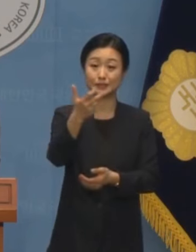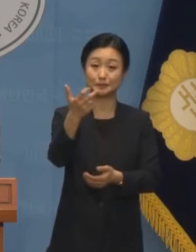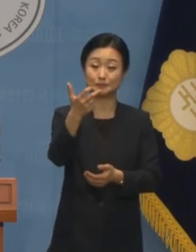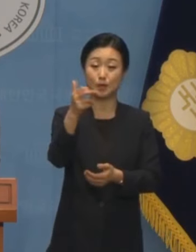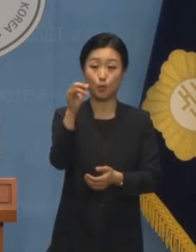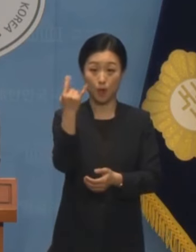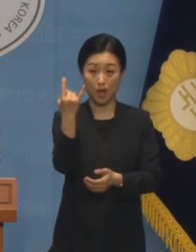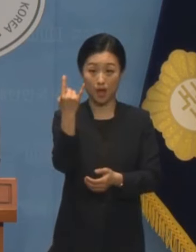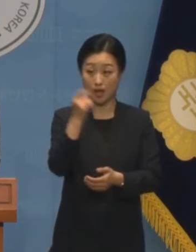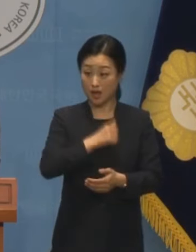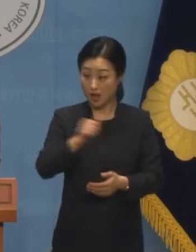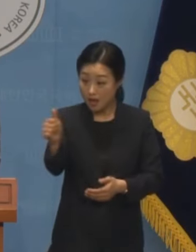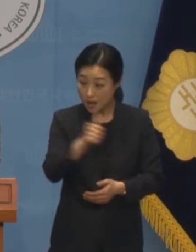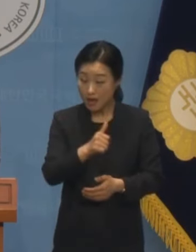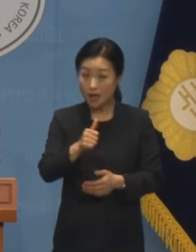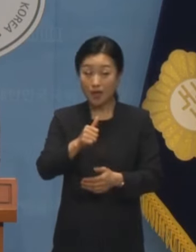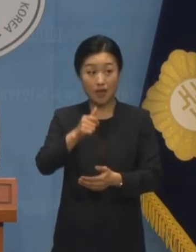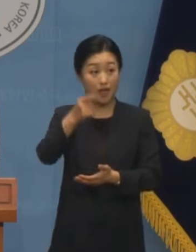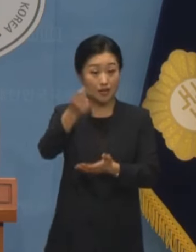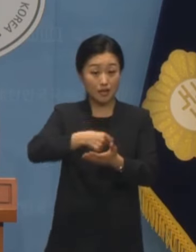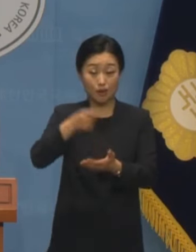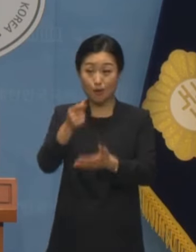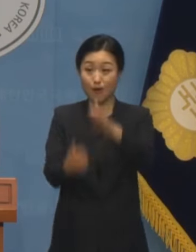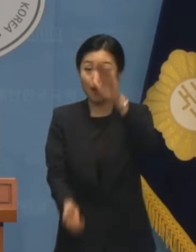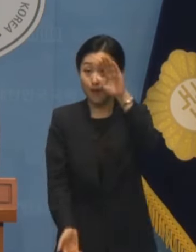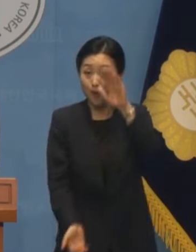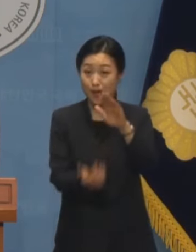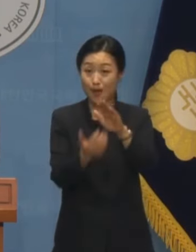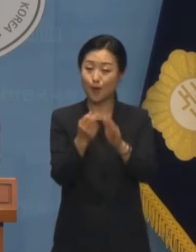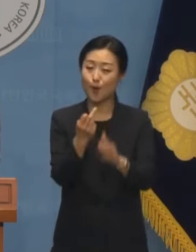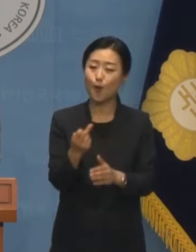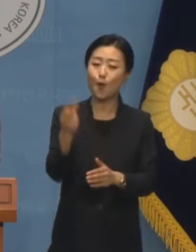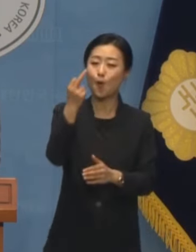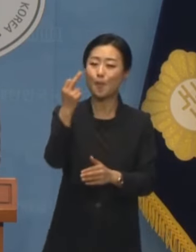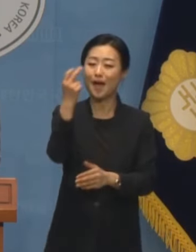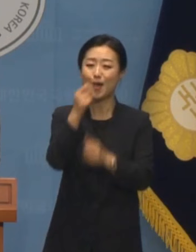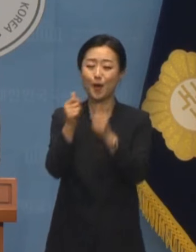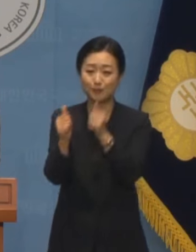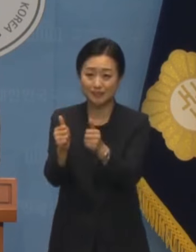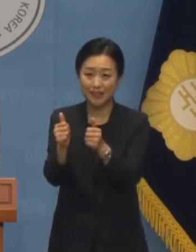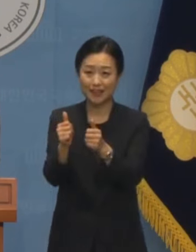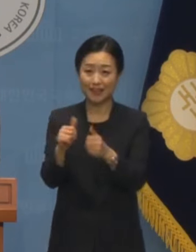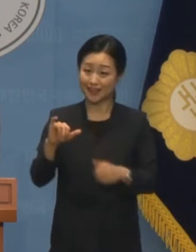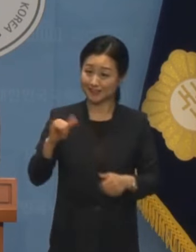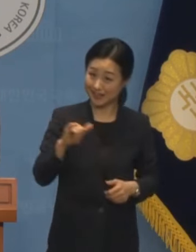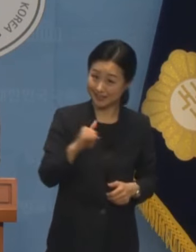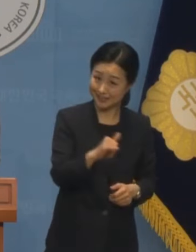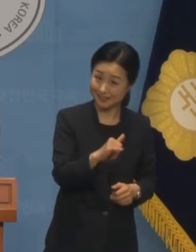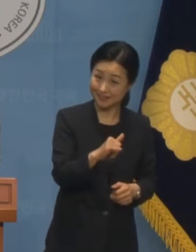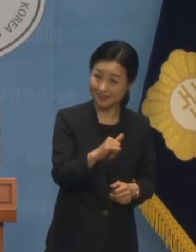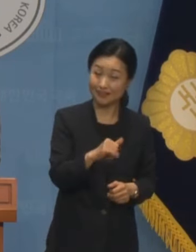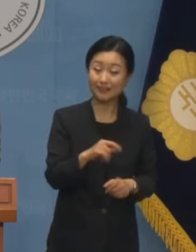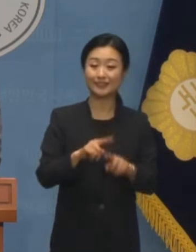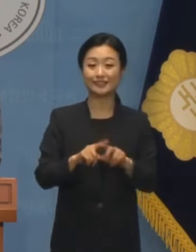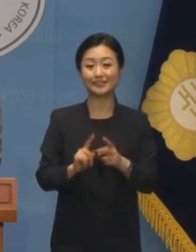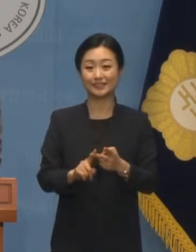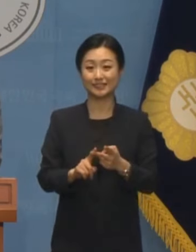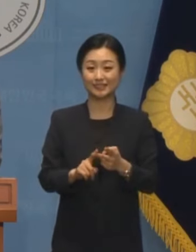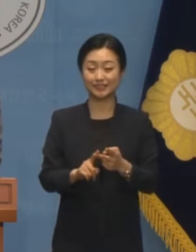출전 신기록 수준입니다 오빠 검사 김영철의 데이트 출전입니까? 아님